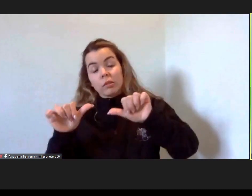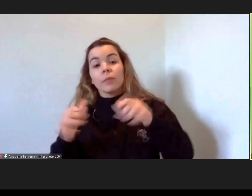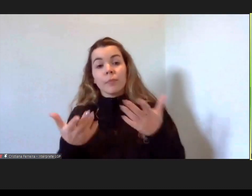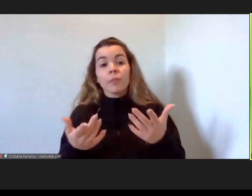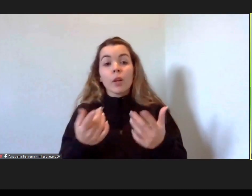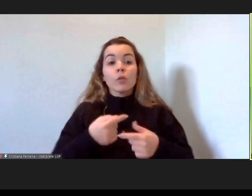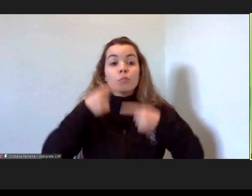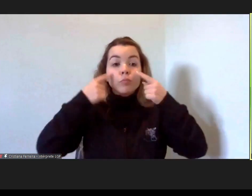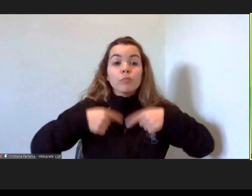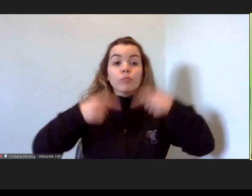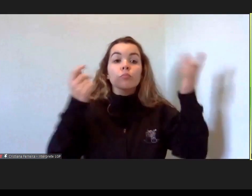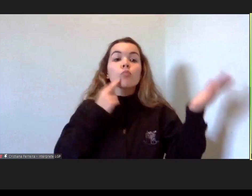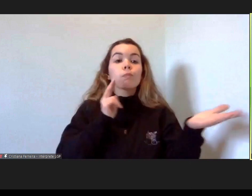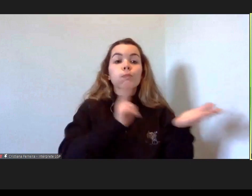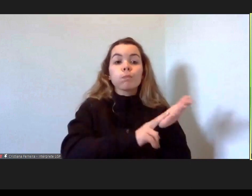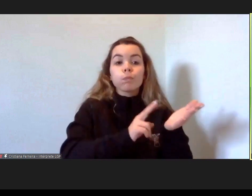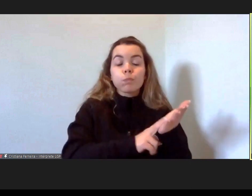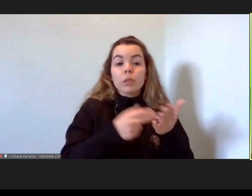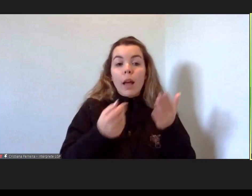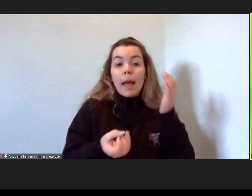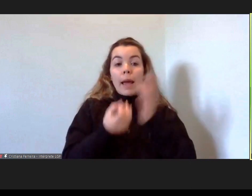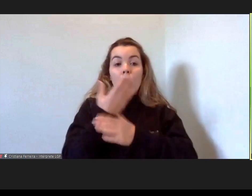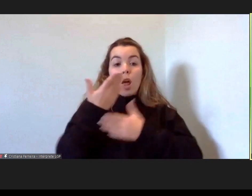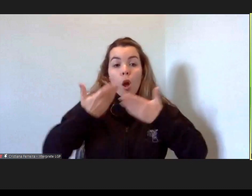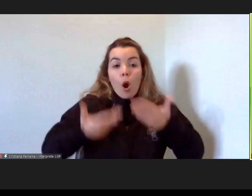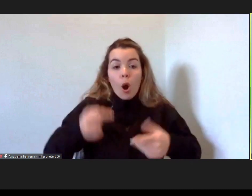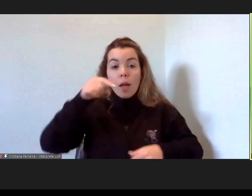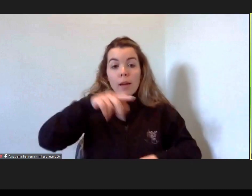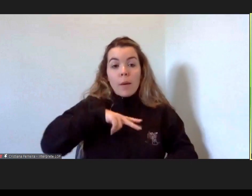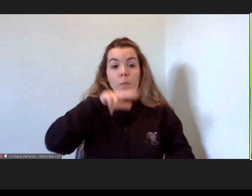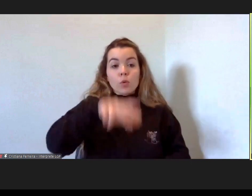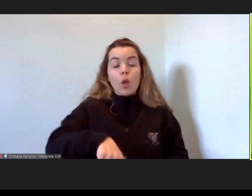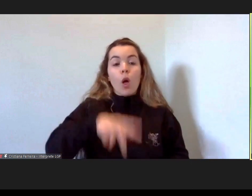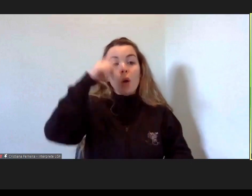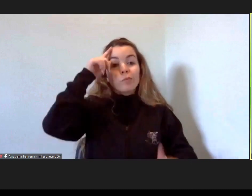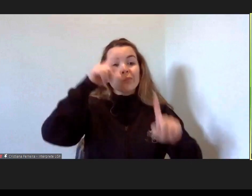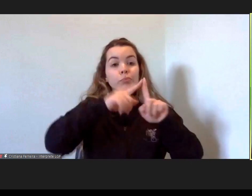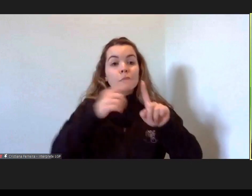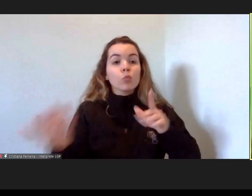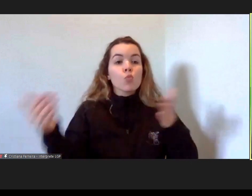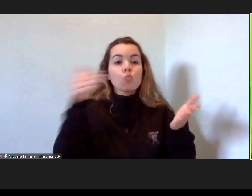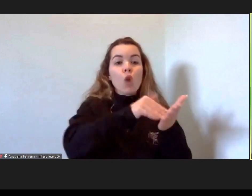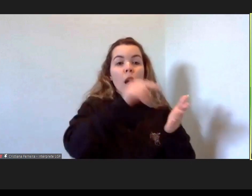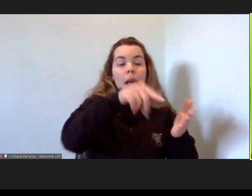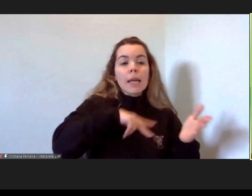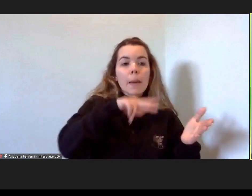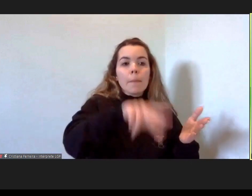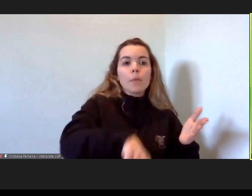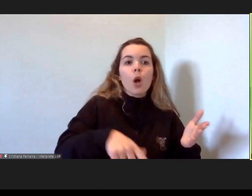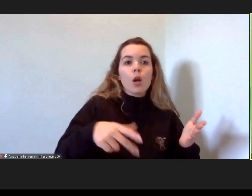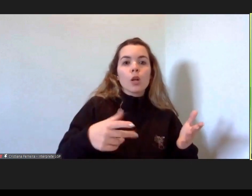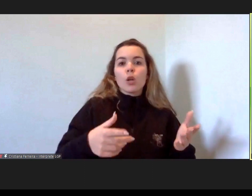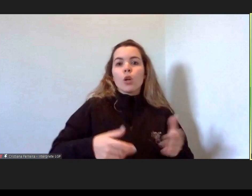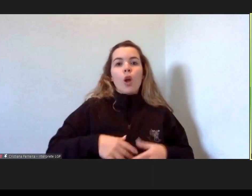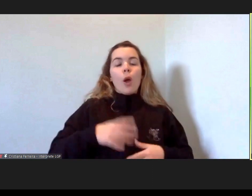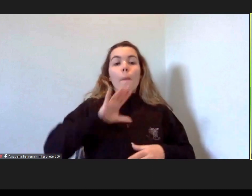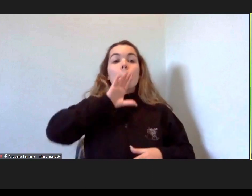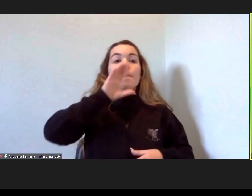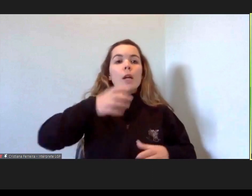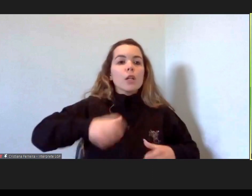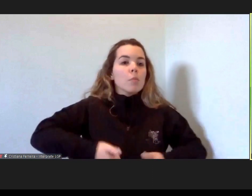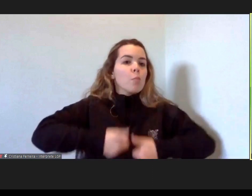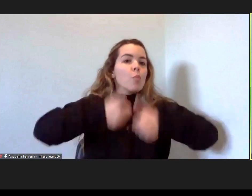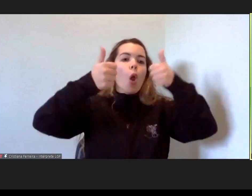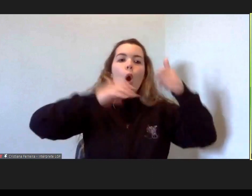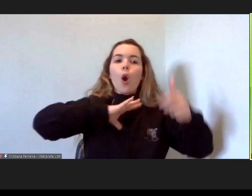estão a implementar em Portugal para que não cheguem com essa sensação de que Portugal é o país melhor do mundo, de que vão ter